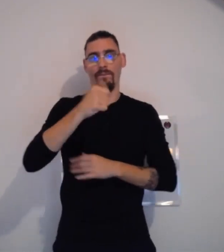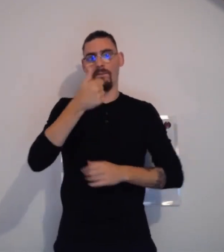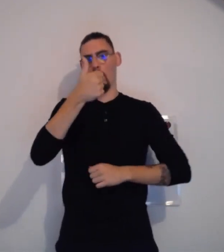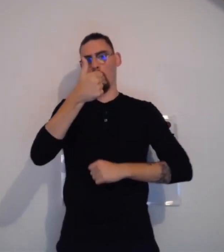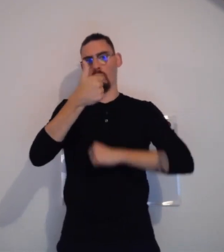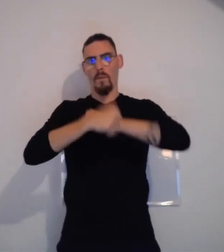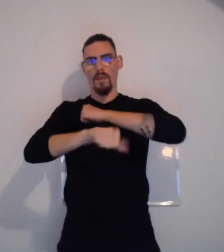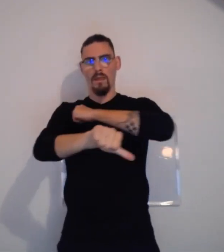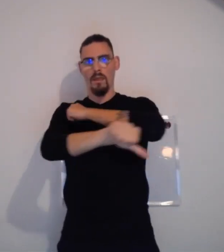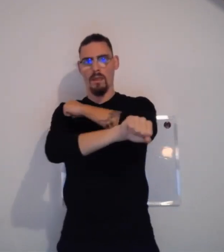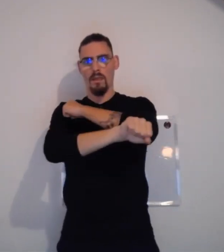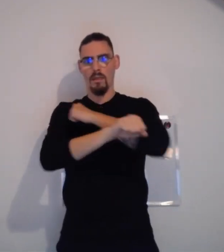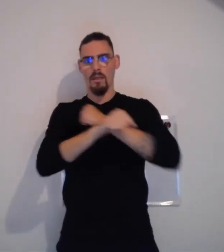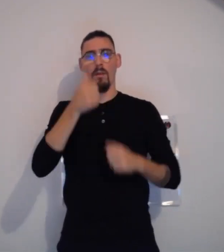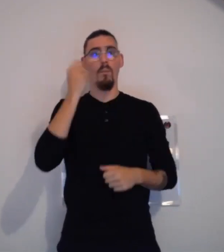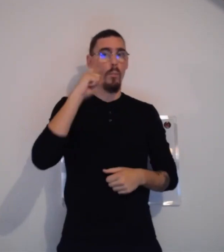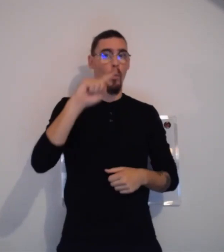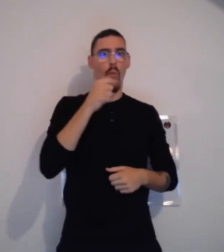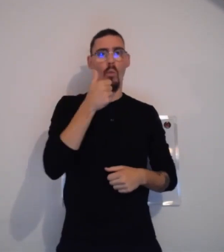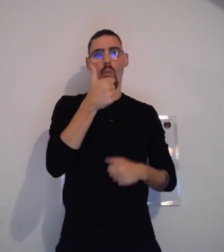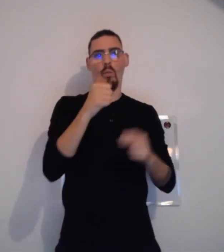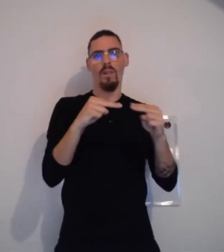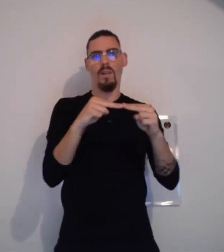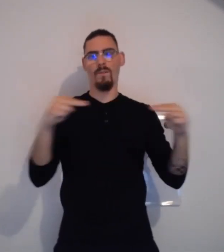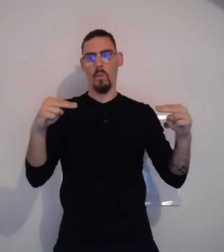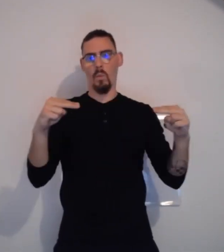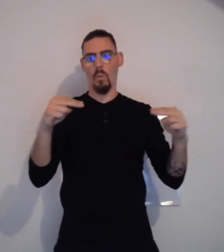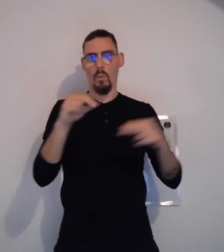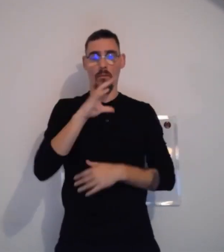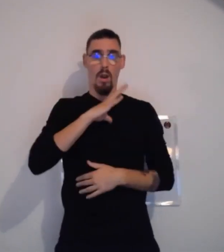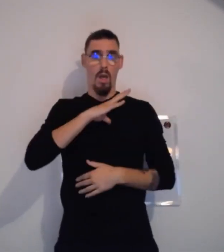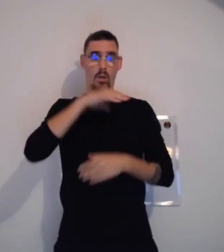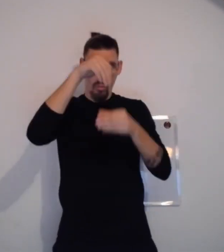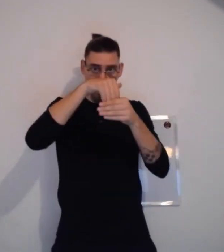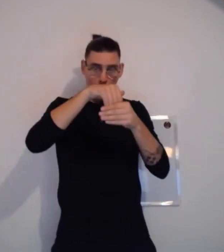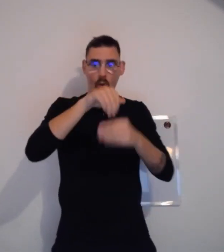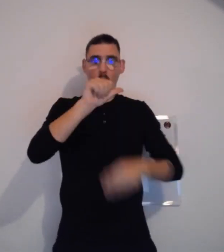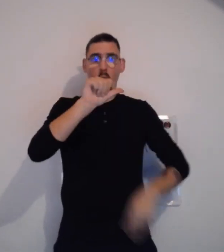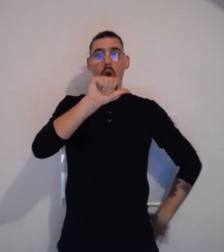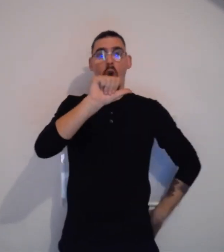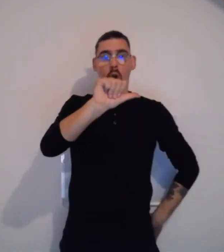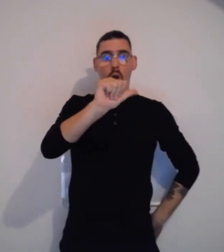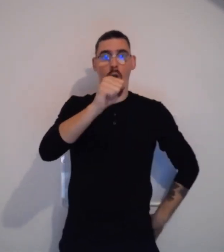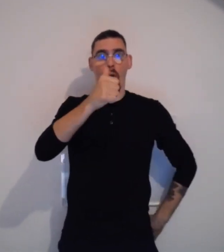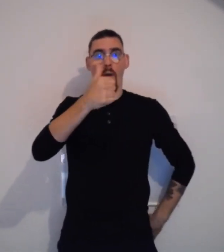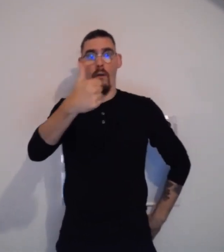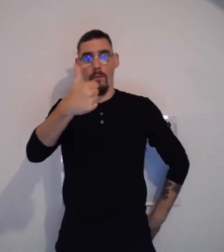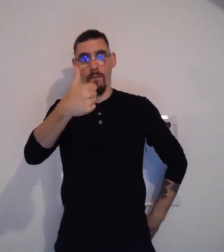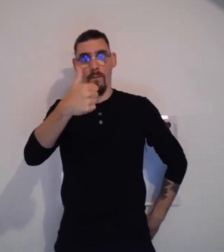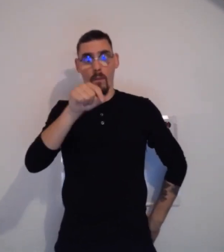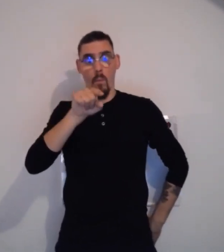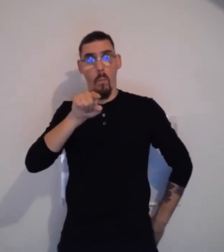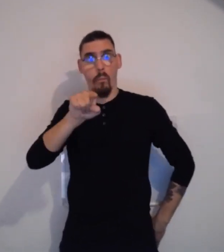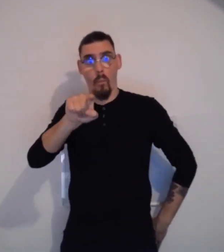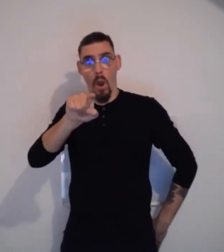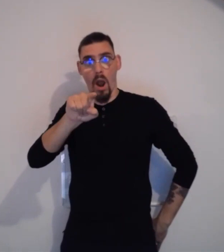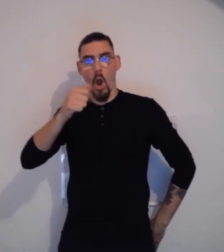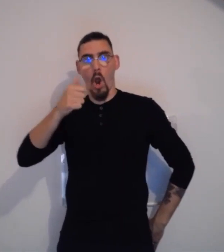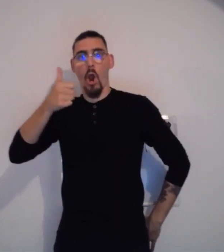des stages intensifs, donc qui durent une semaine complète, souvent une semaine correspond à un niveau. Donc, si vous faites le